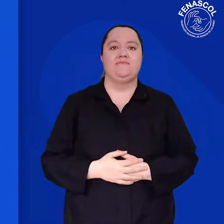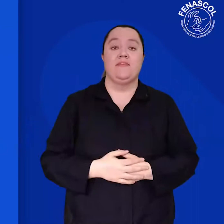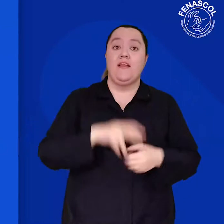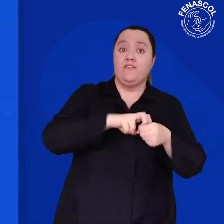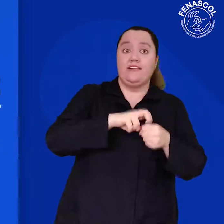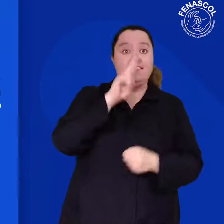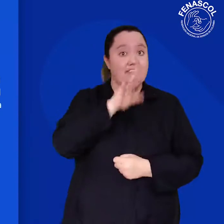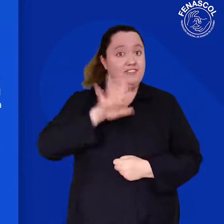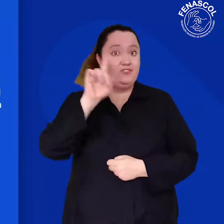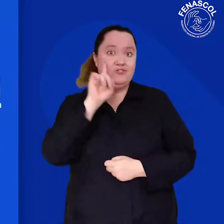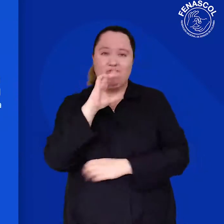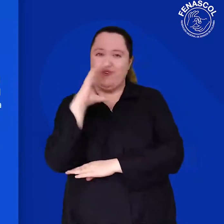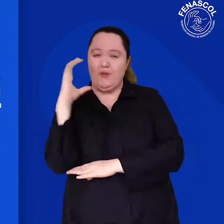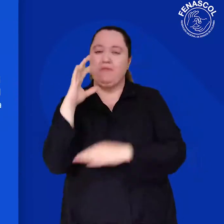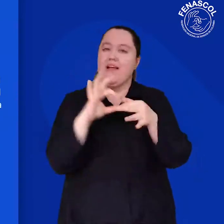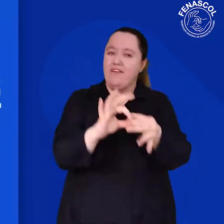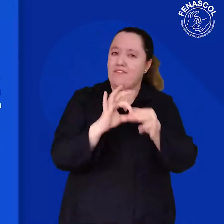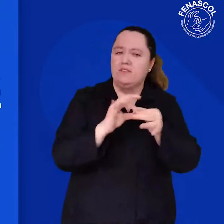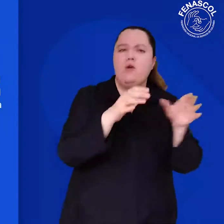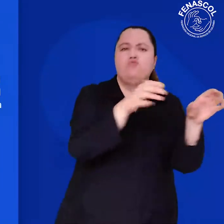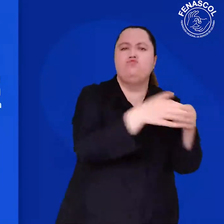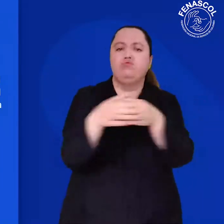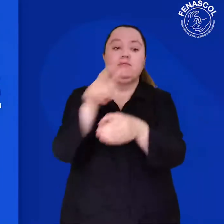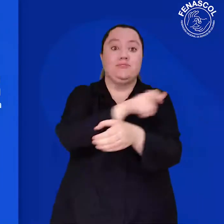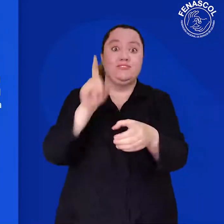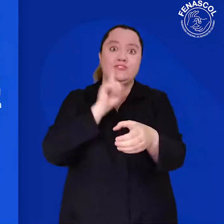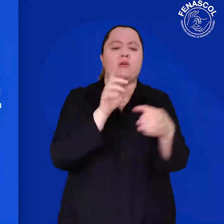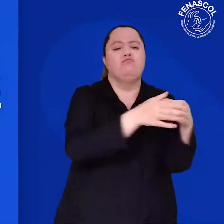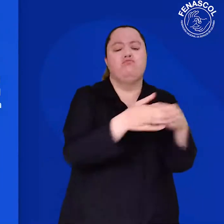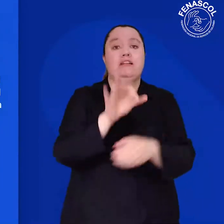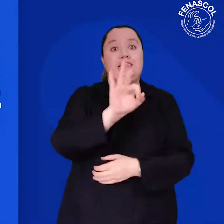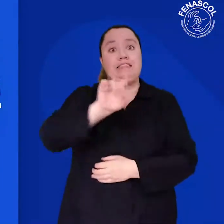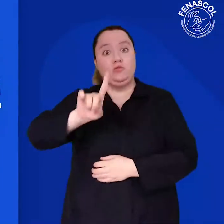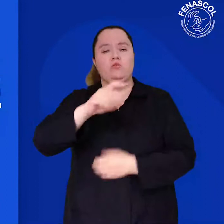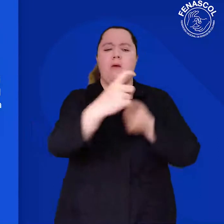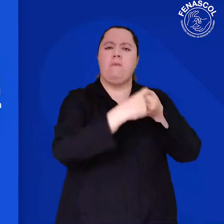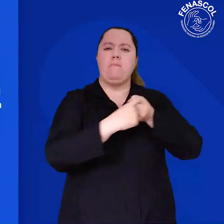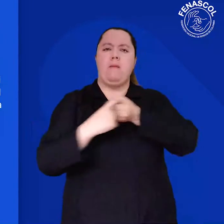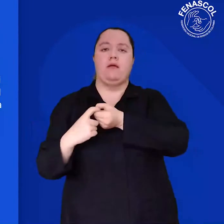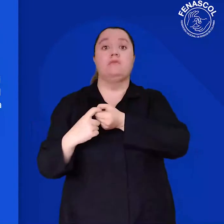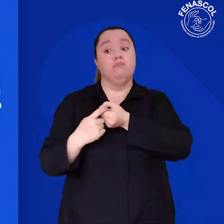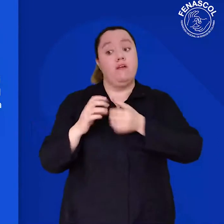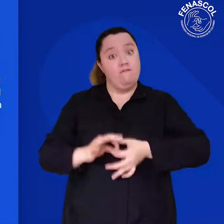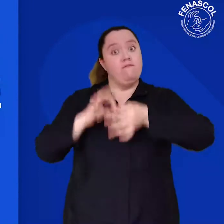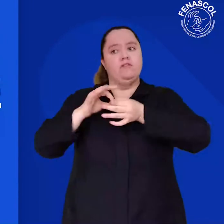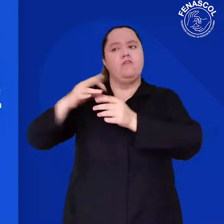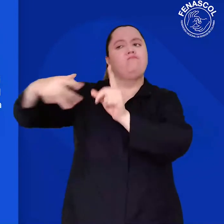La Federación Nacional de Sordos de Colombia FENASCOL, que agrupa 31 asociaciones de personas sordas, siendo su vocero oficial en